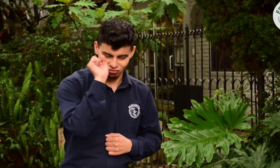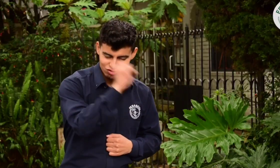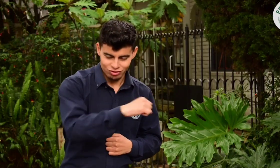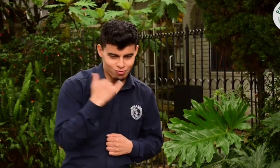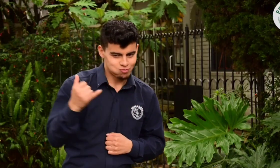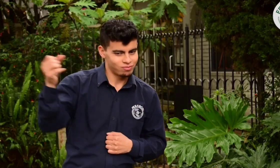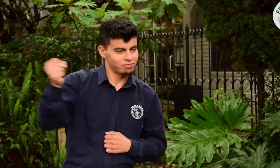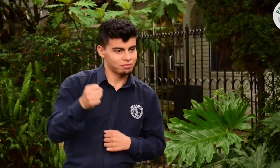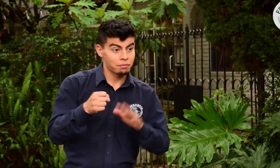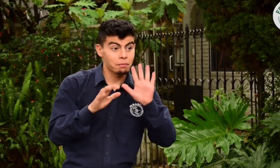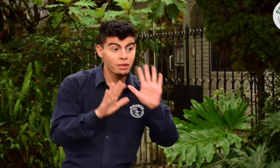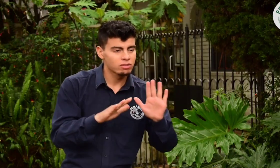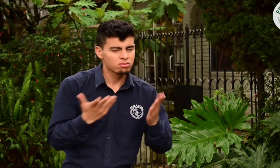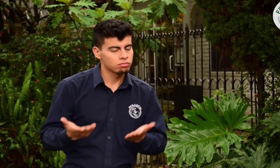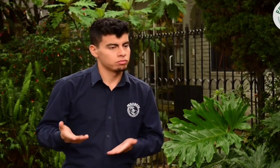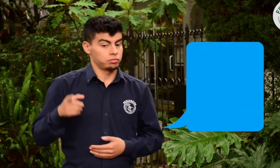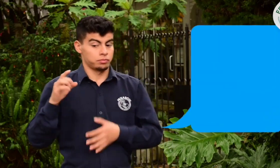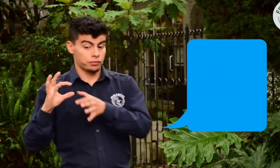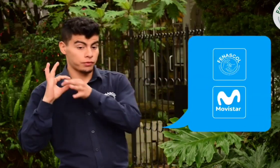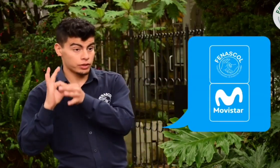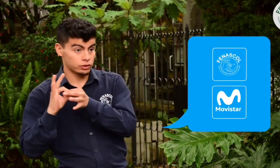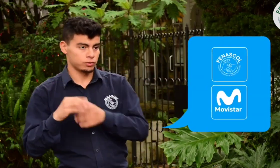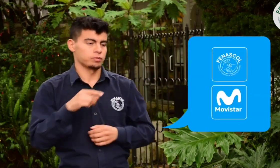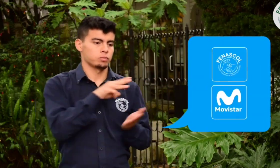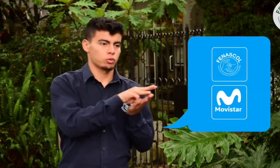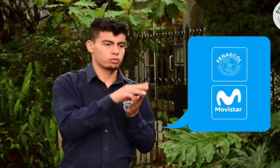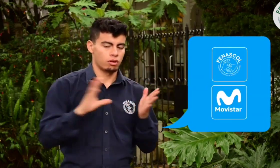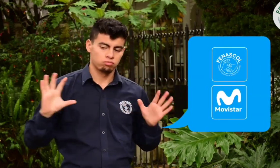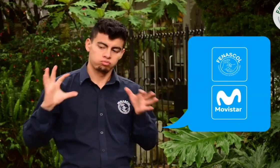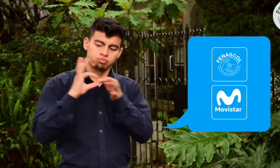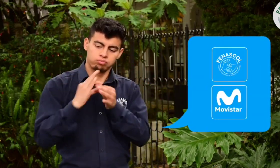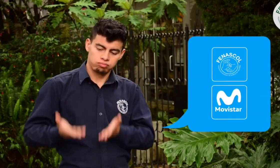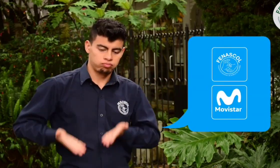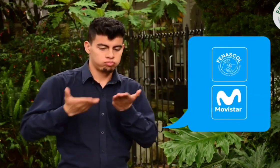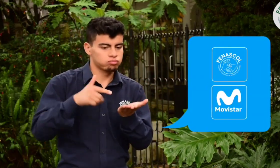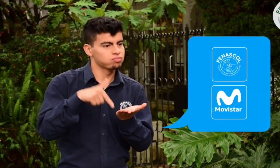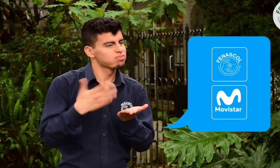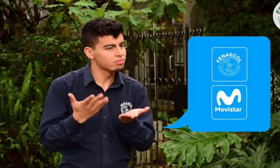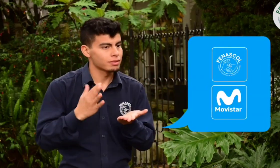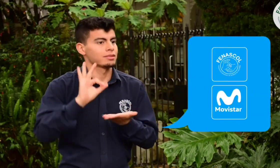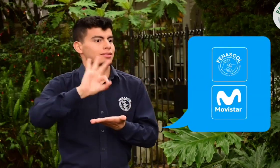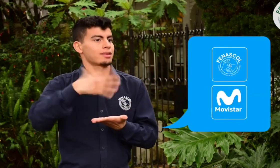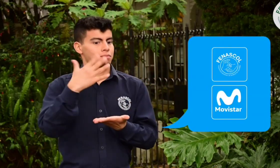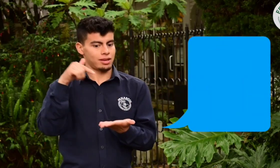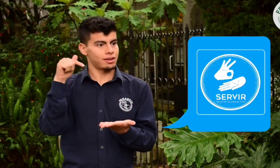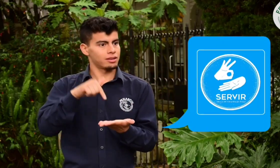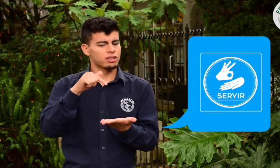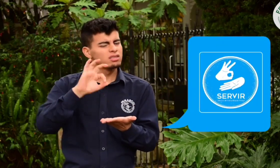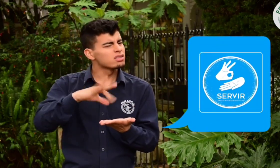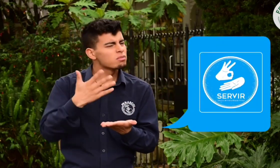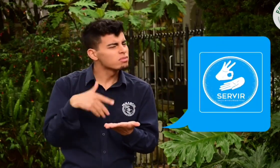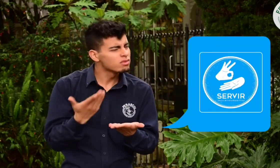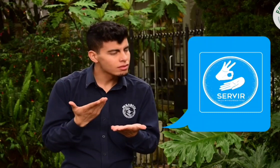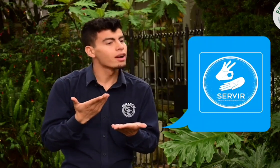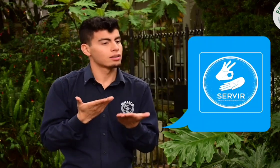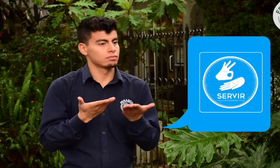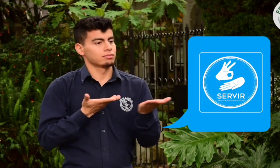Claro, así es. Penascol y Movistar se han unido para implementar y ofrecer a sus